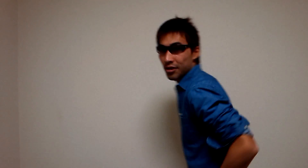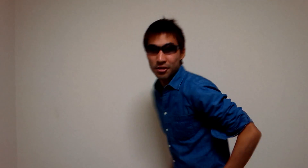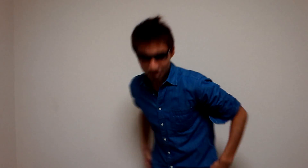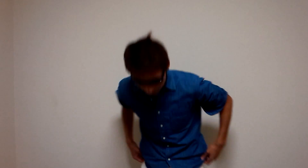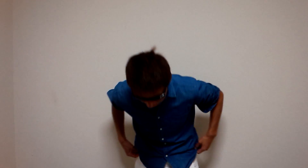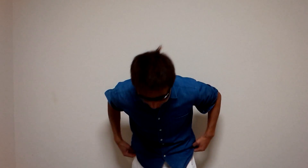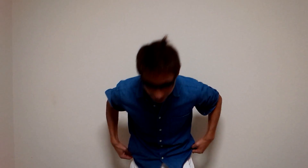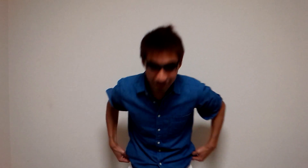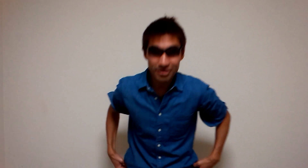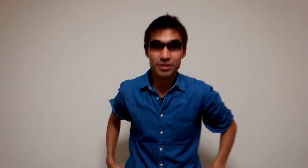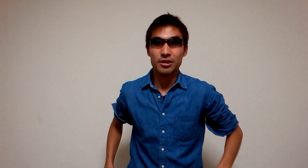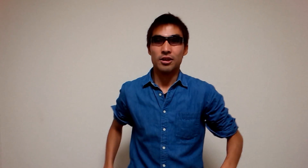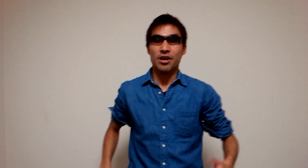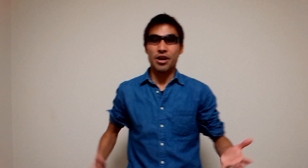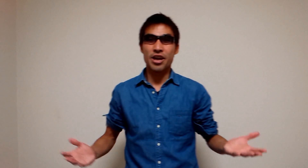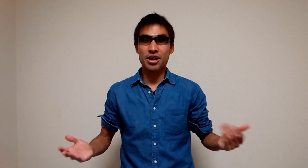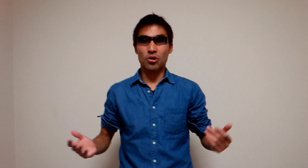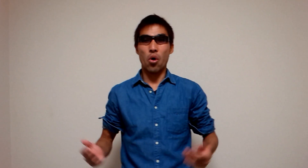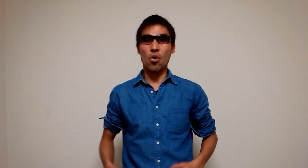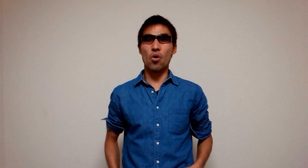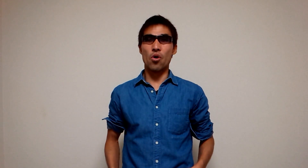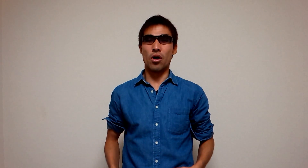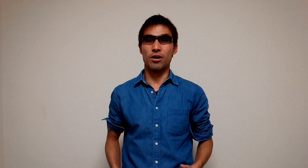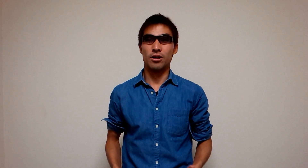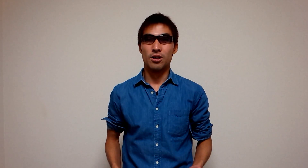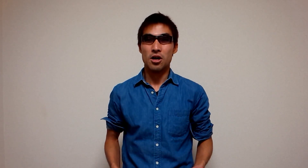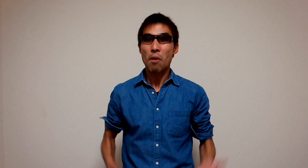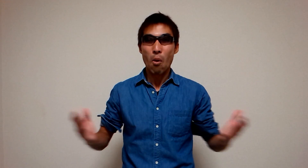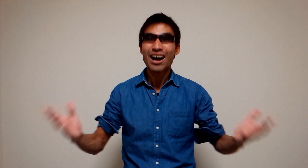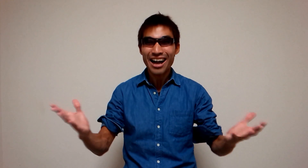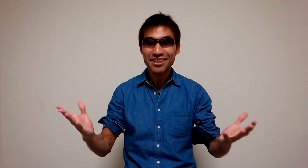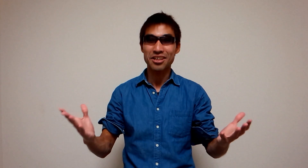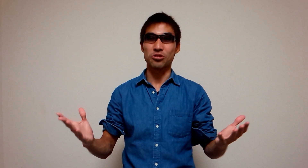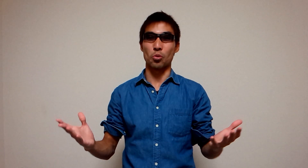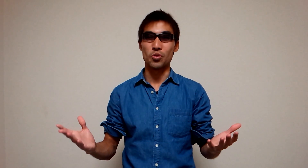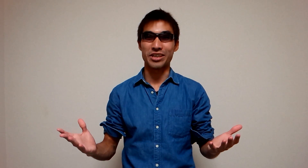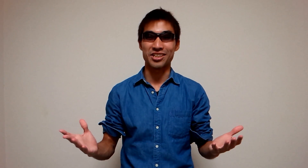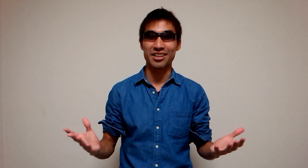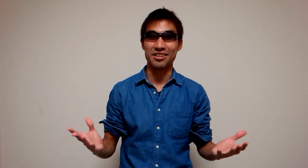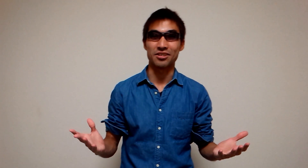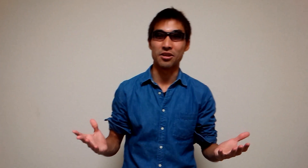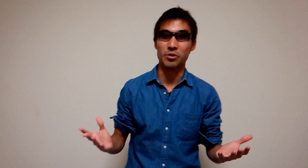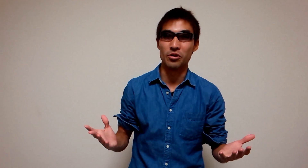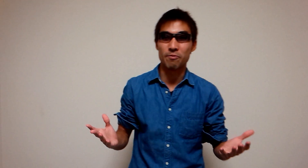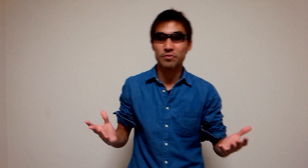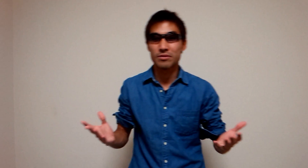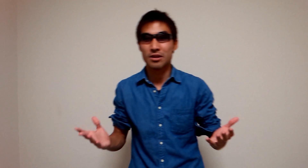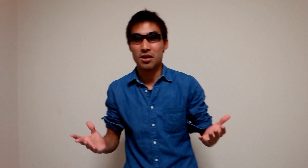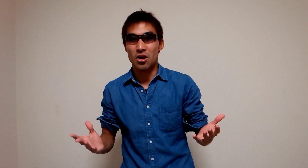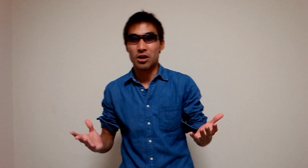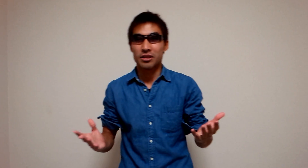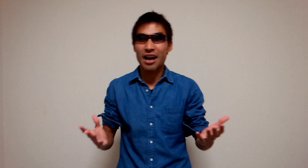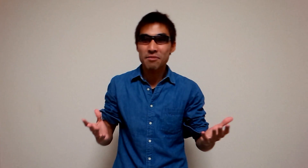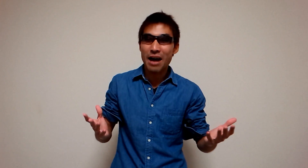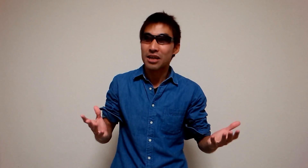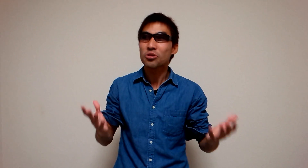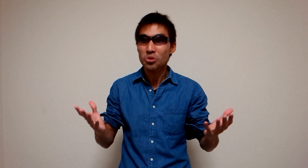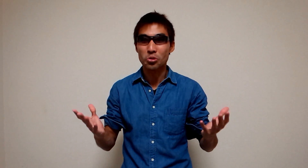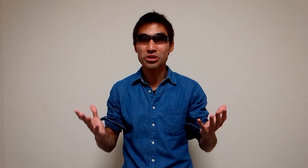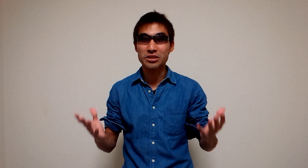はいこんばんえーと若い方にちょっとお聞きしたいんですけどもちょっと突然